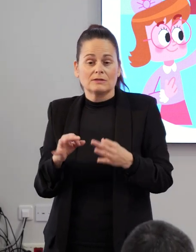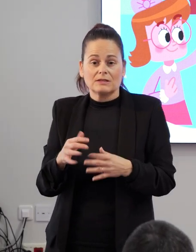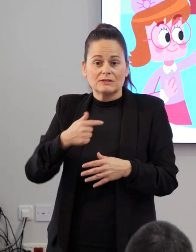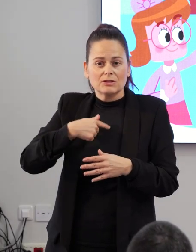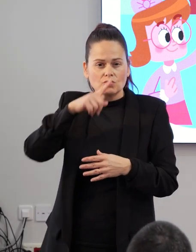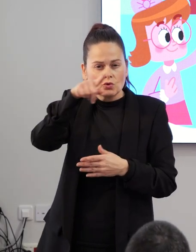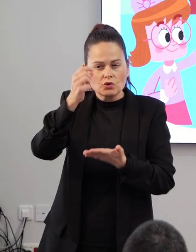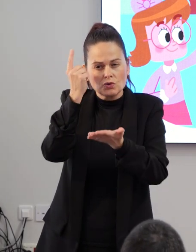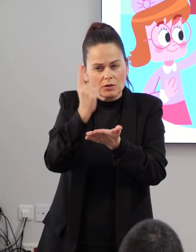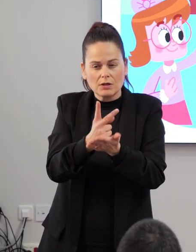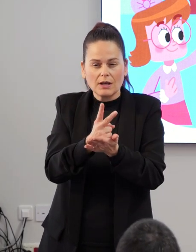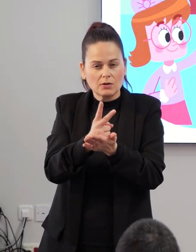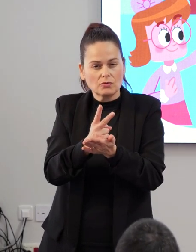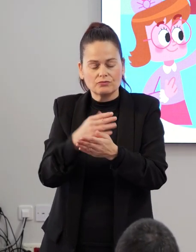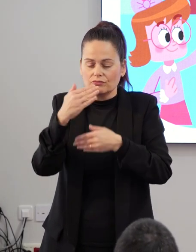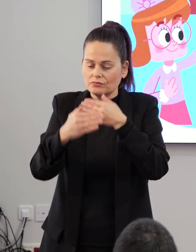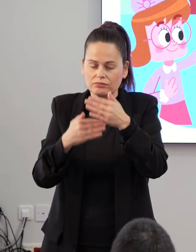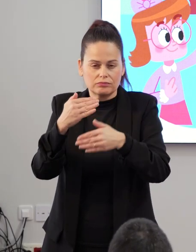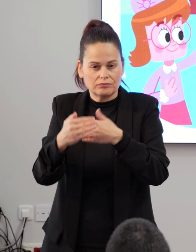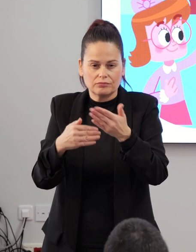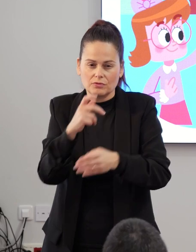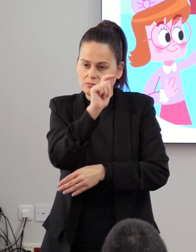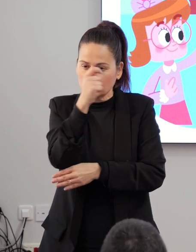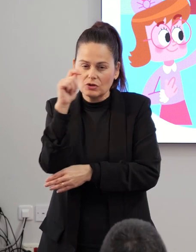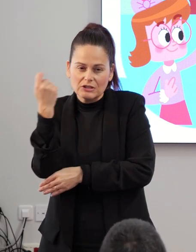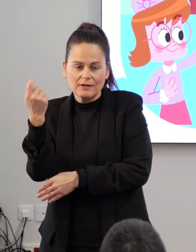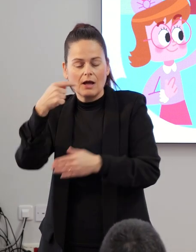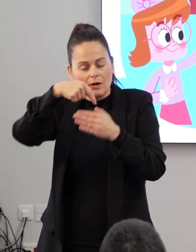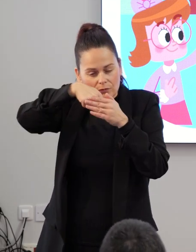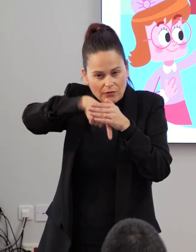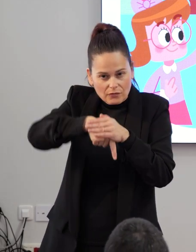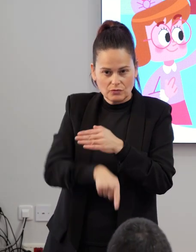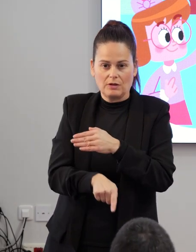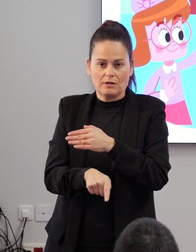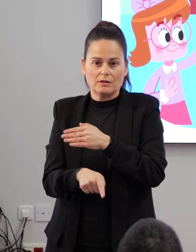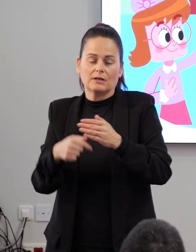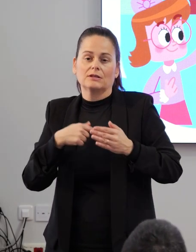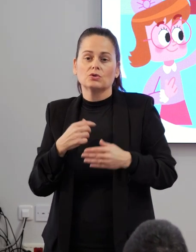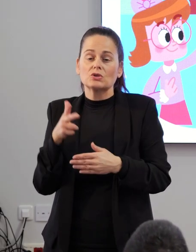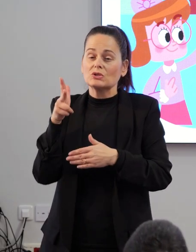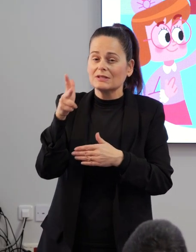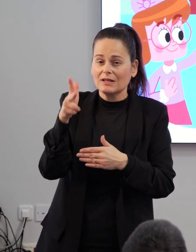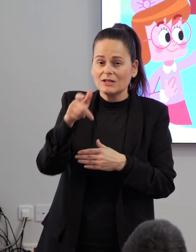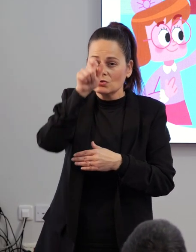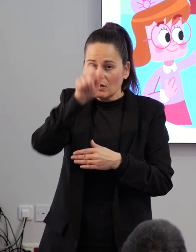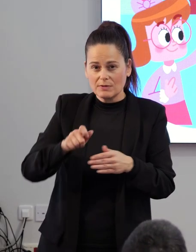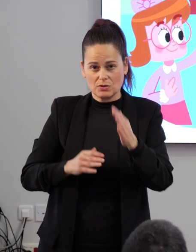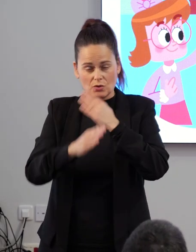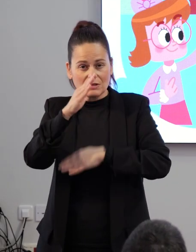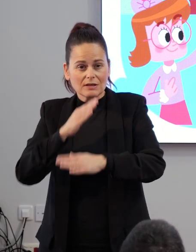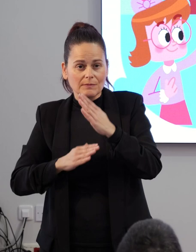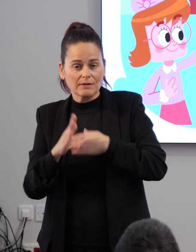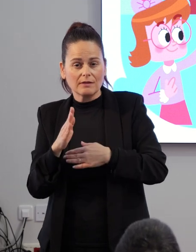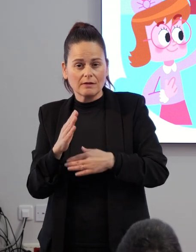son muchos los retos que debemos afrontar. Debemos profundizar en la mejora de los derechos de las personas con discapacidad,